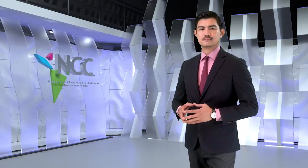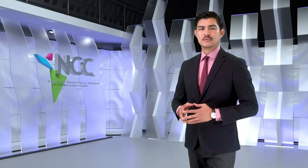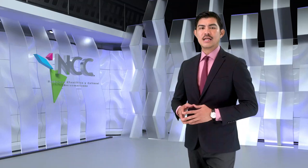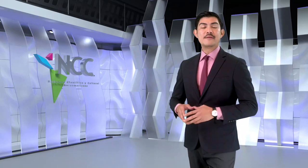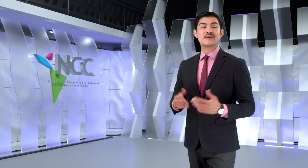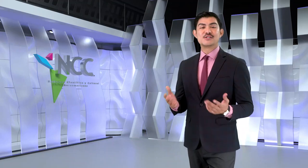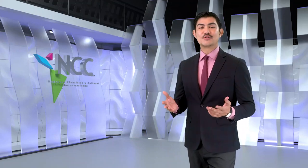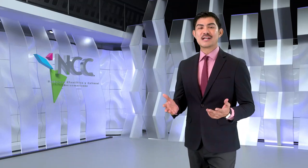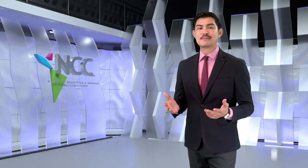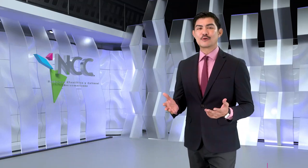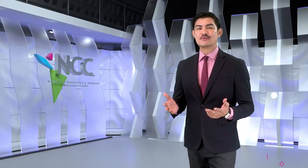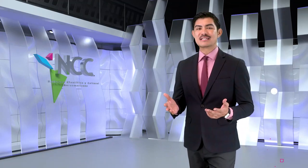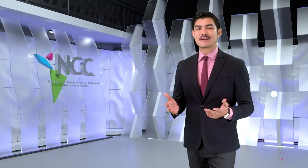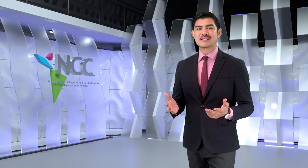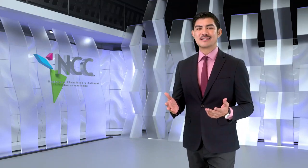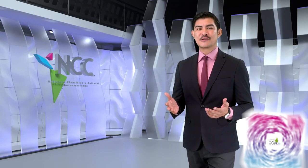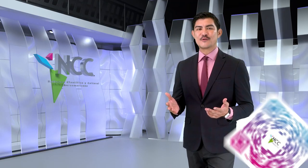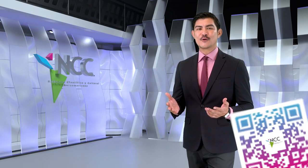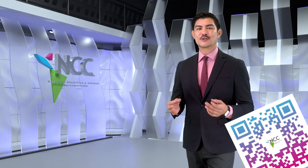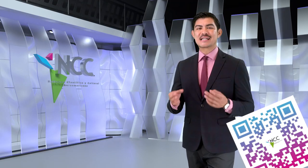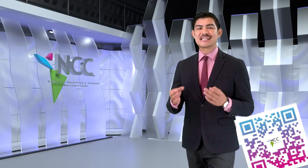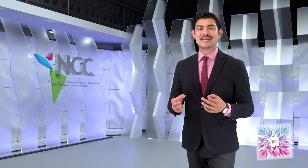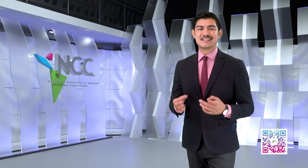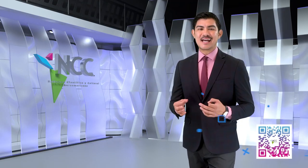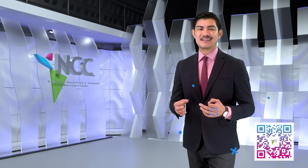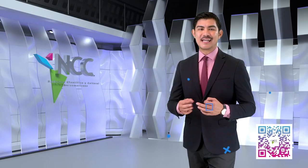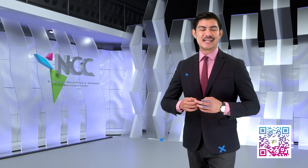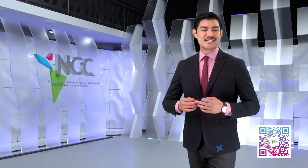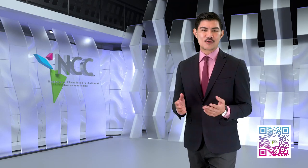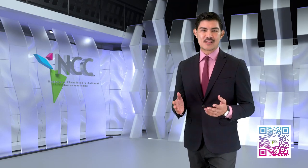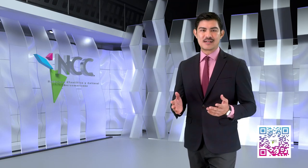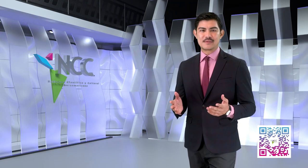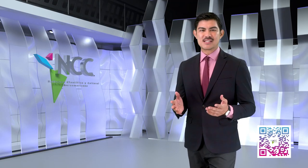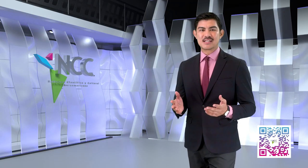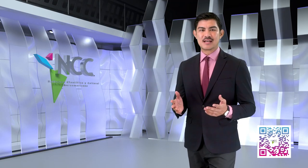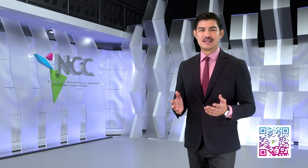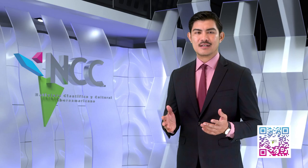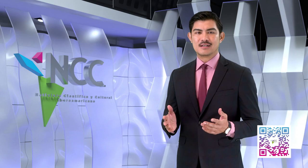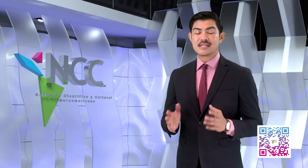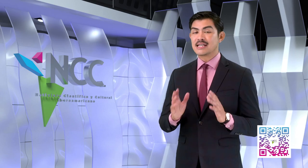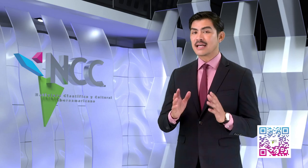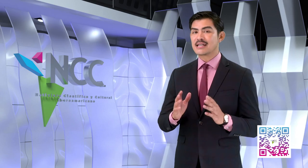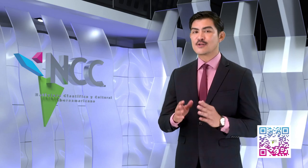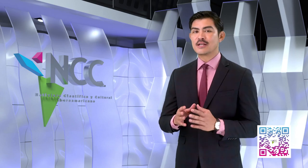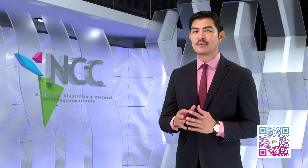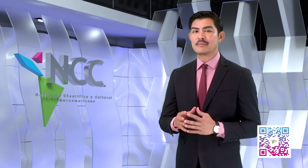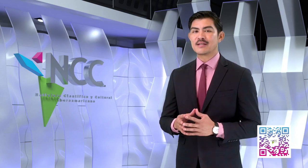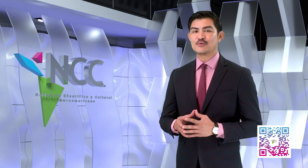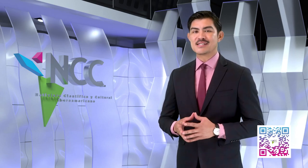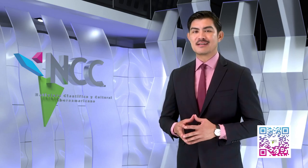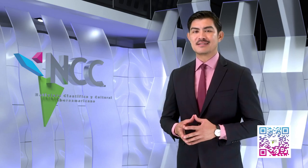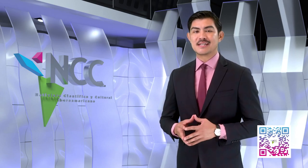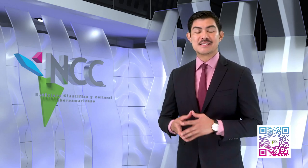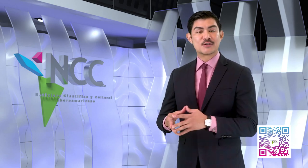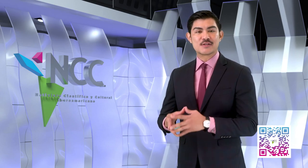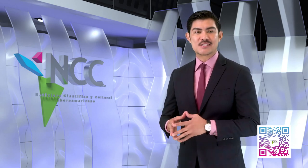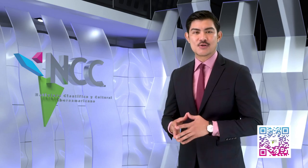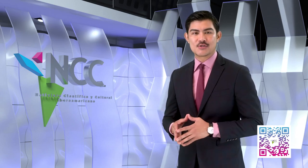La invención de las vacunas representa un logro trascendental en la historia de la medicina. Desde la creación del primer inmunizante en el siglo XVIII,